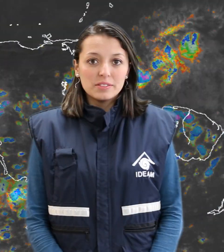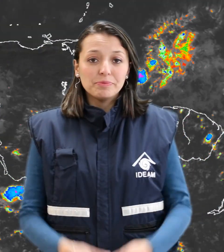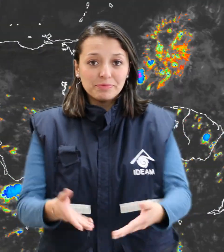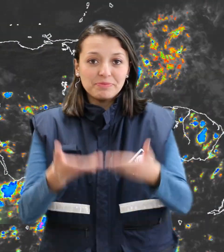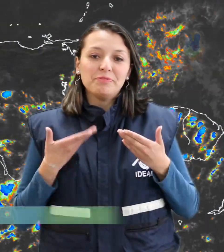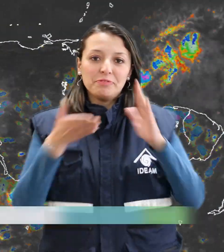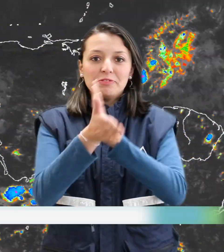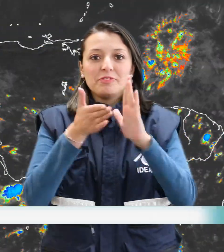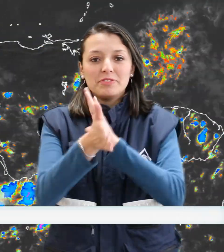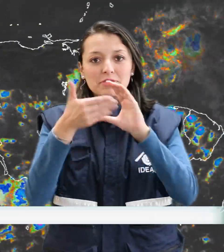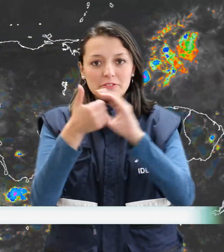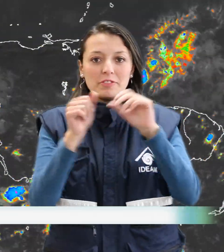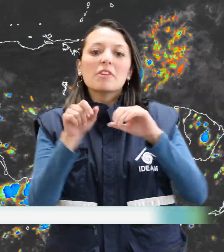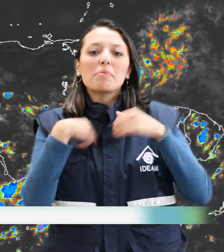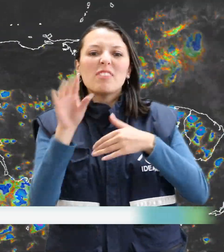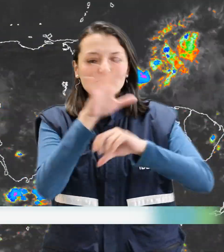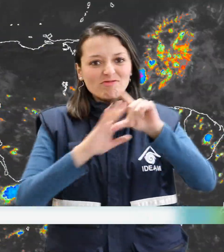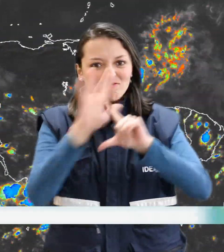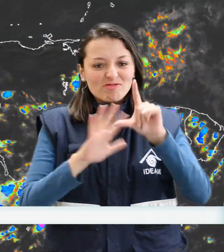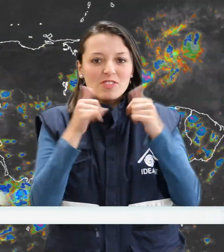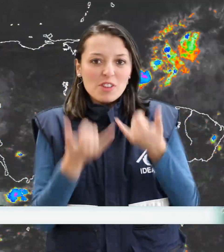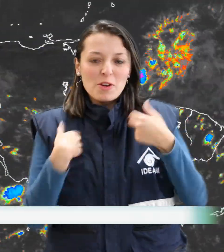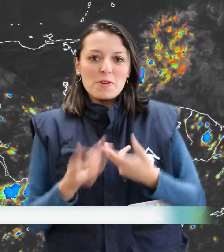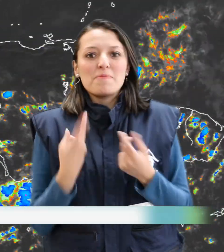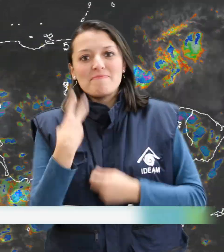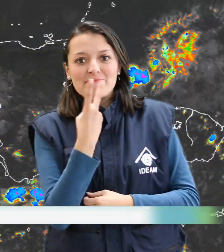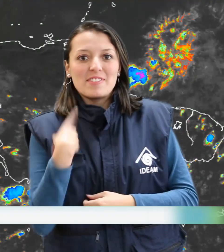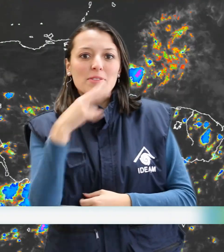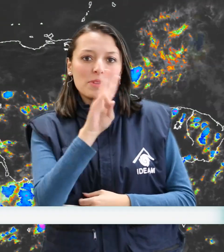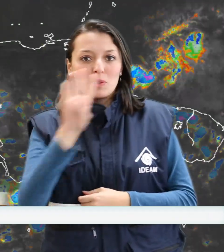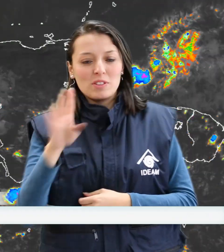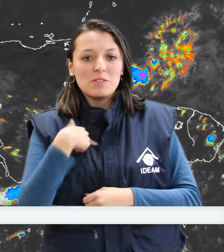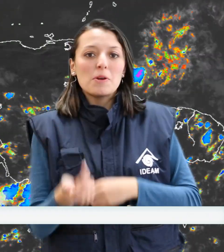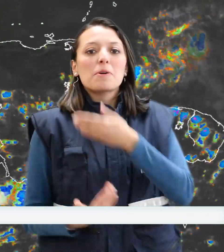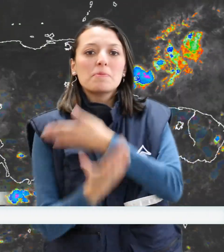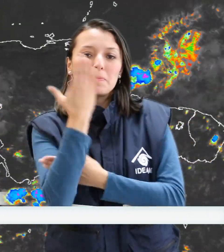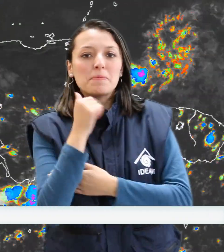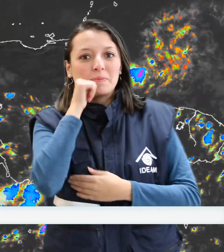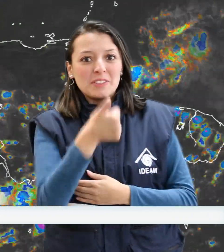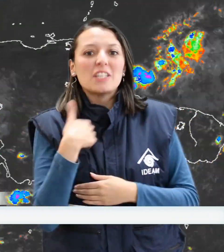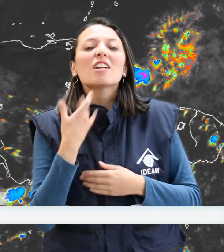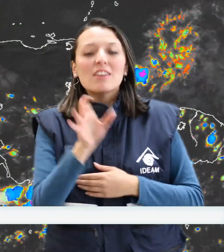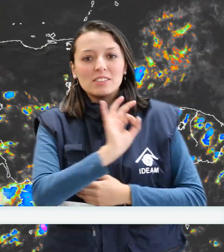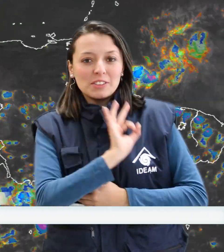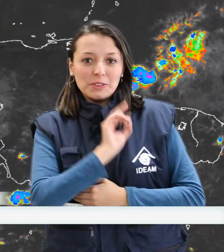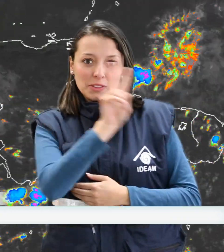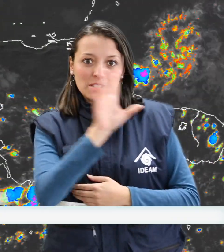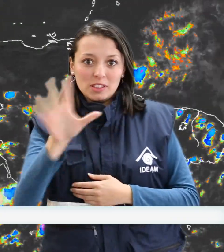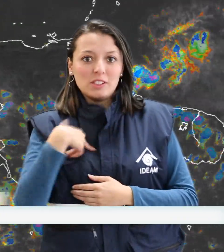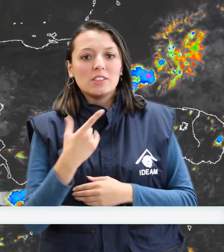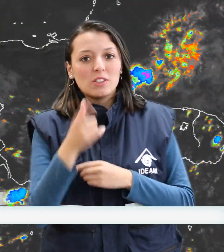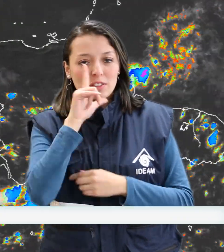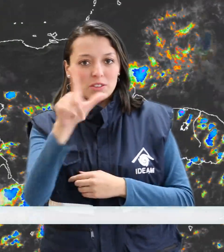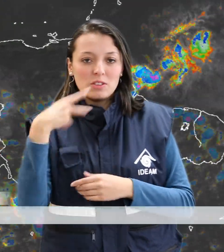Bienvenidos al pronóstico virtual para la noche de hoy viernes 24 y la madrugada de mañana sábado 25 de julio de 2015.